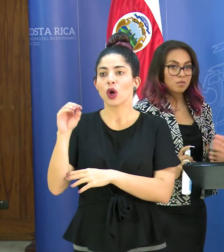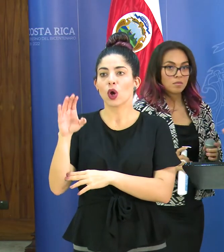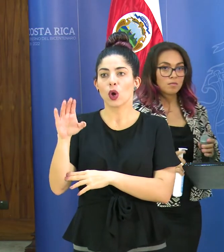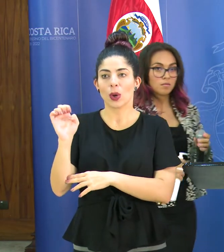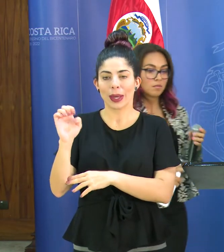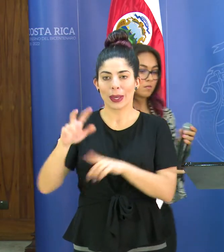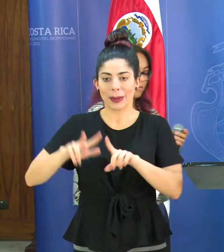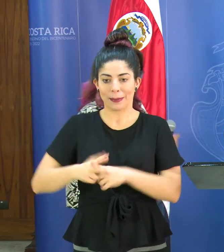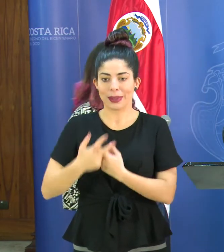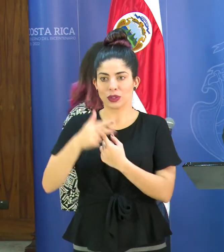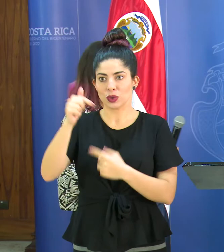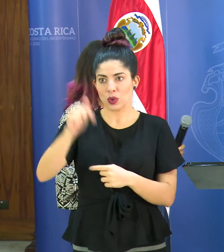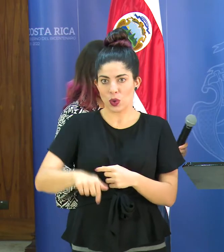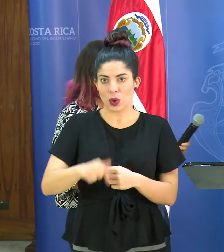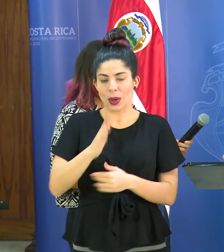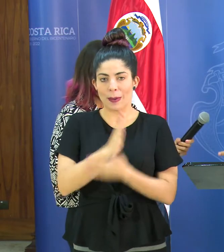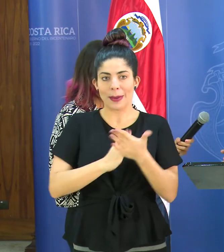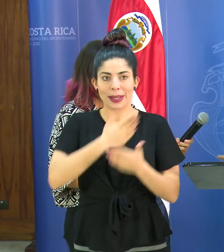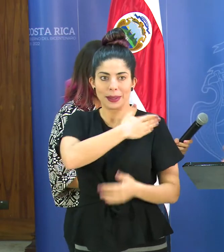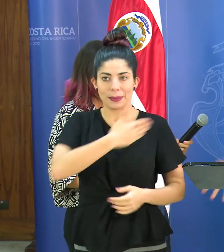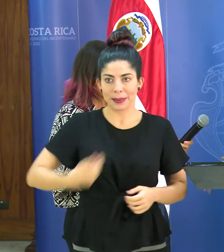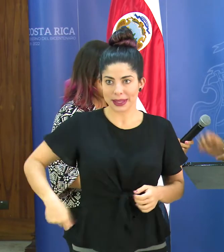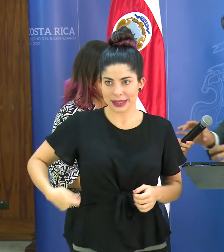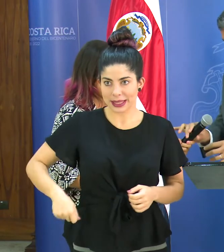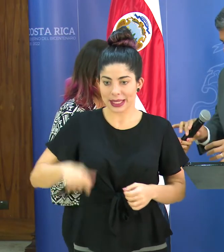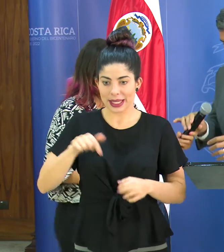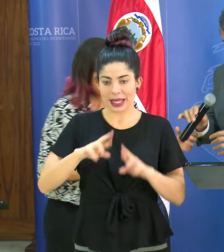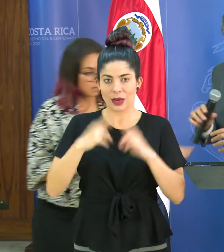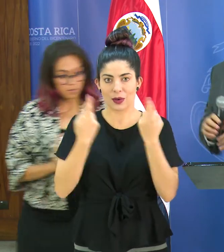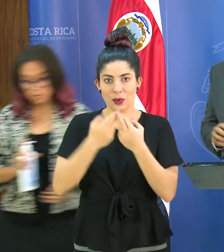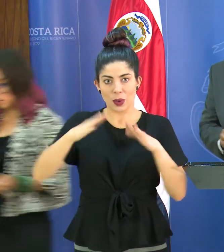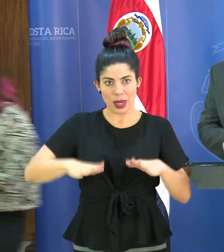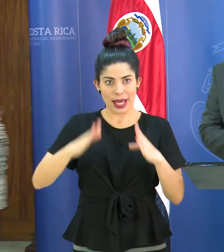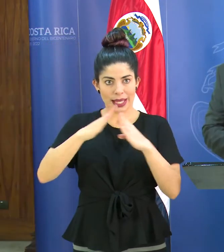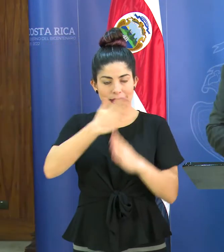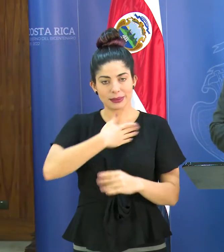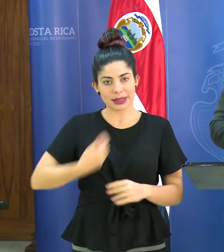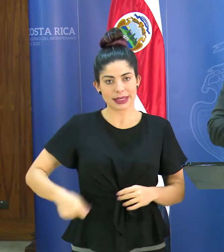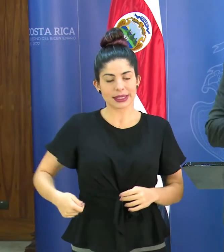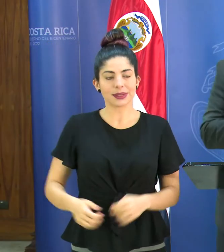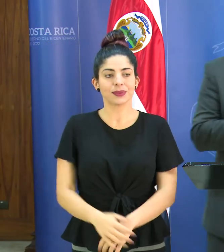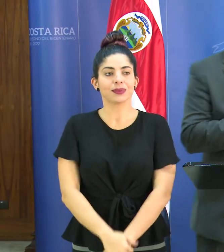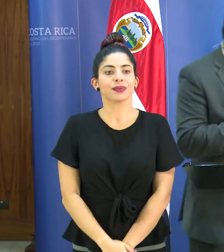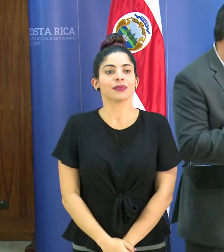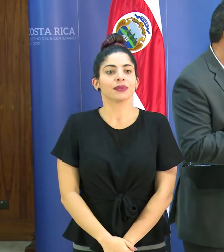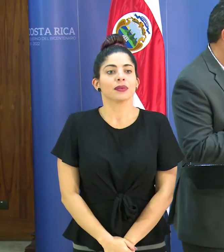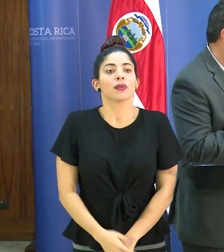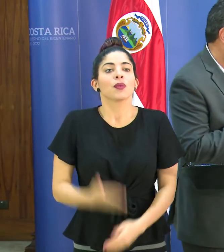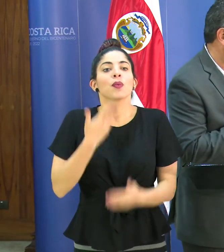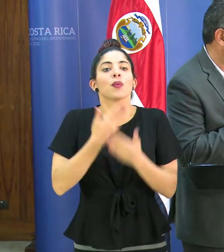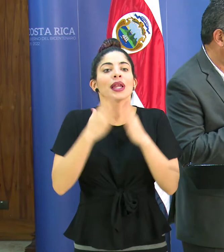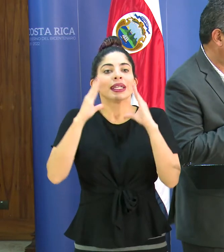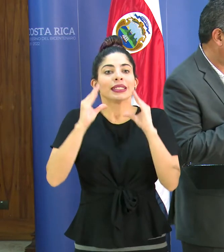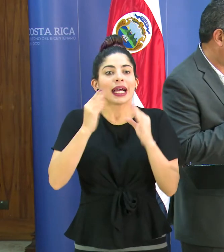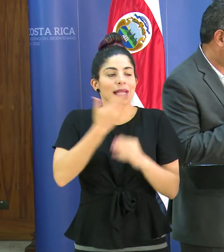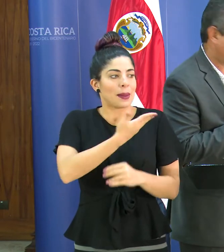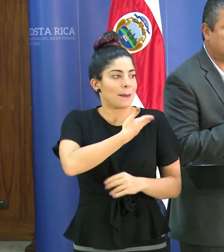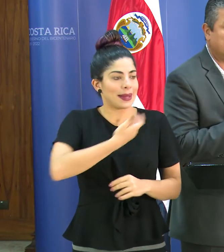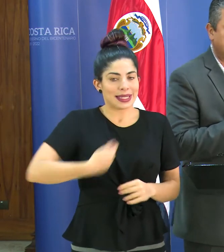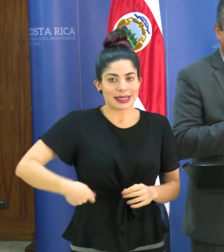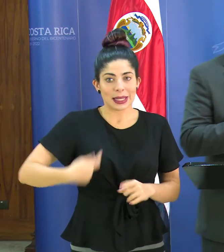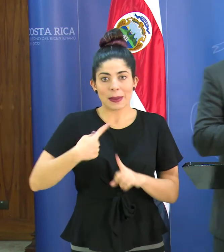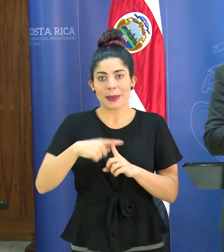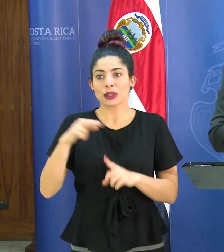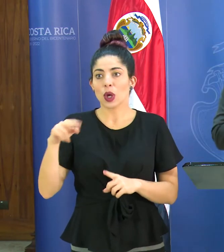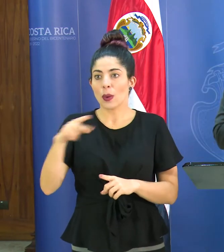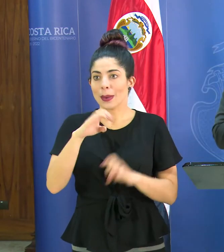realizó el día de hoy por parte del señor presidente en esta sesión en Casa Presidencial muy buenas tardes señor presidente compañeros